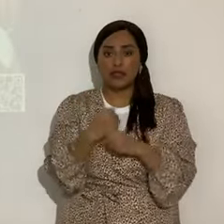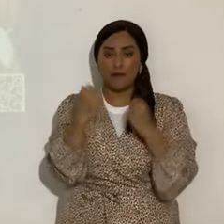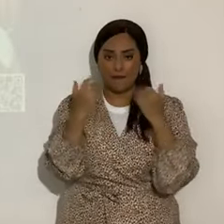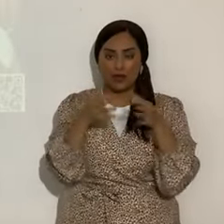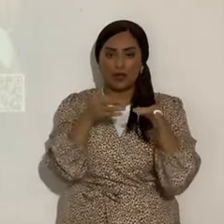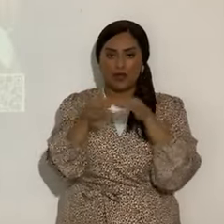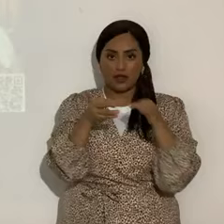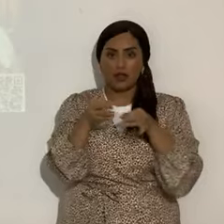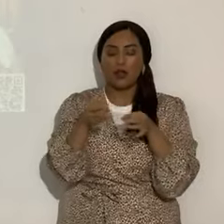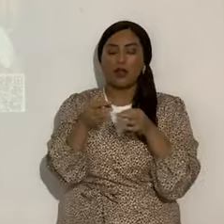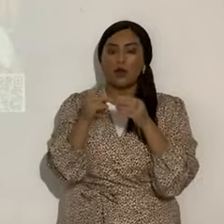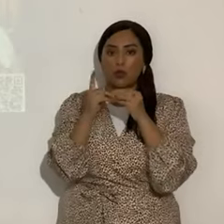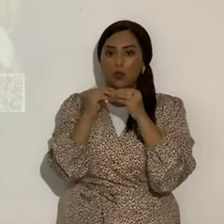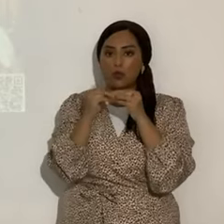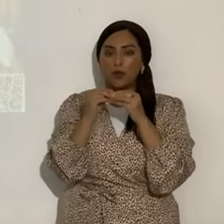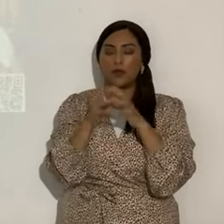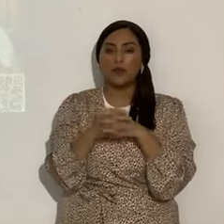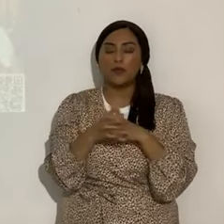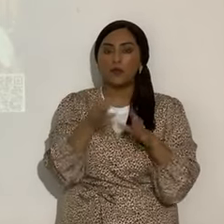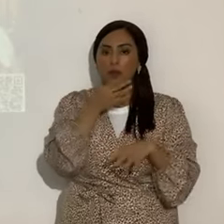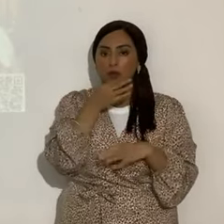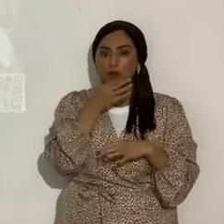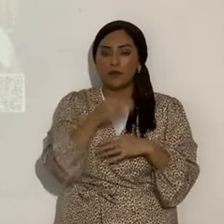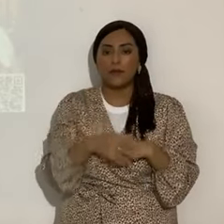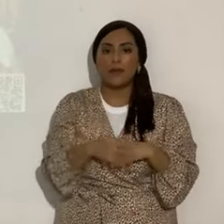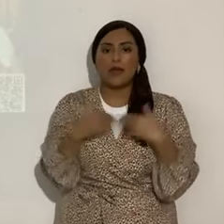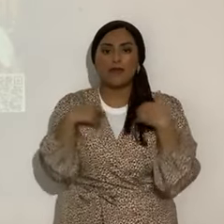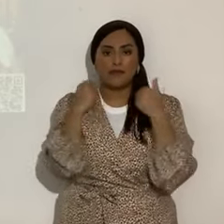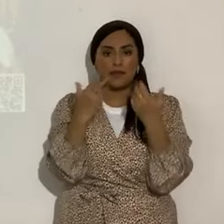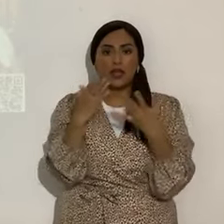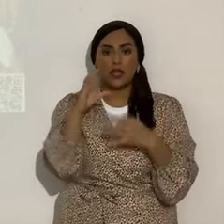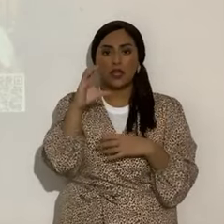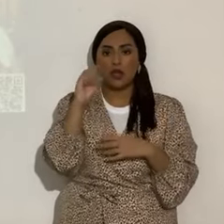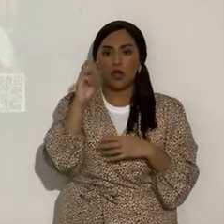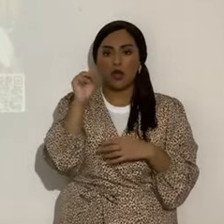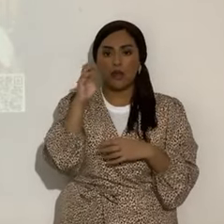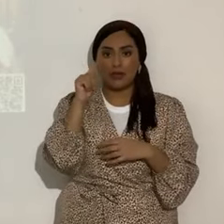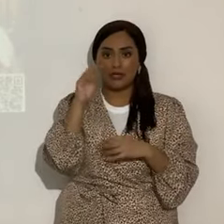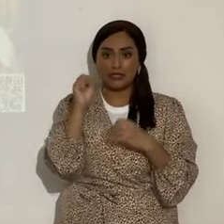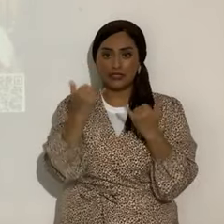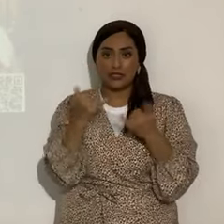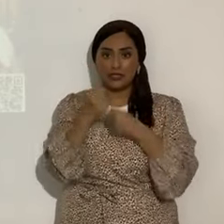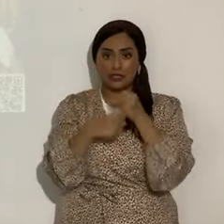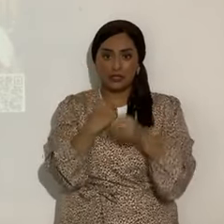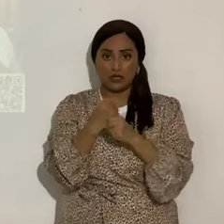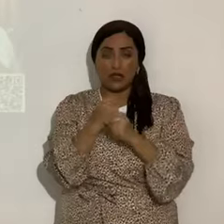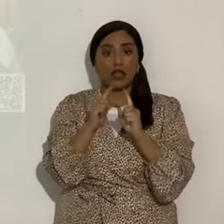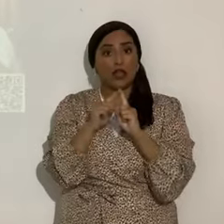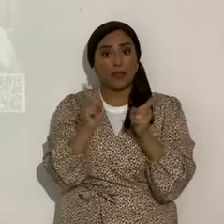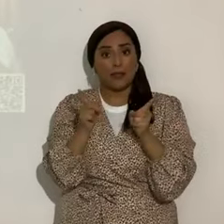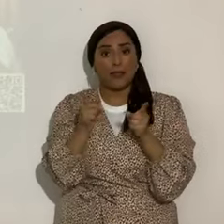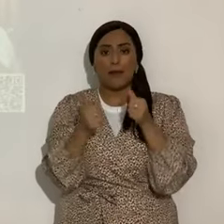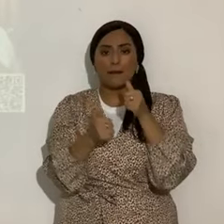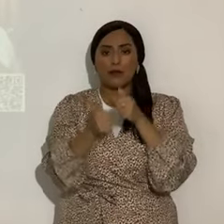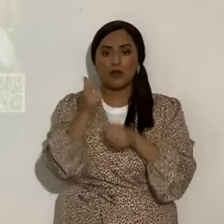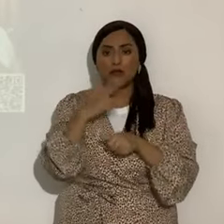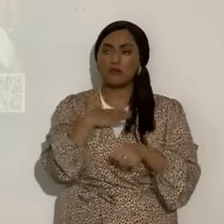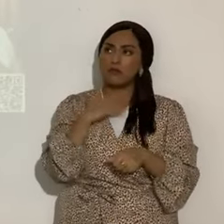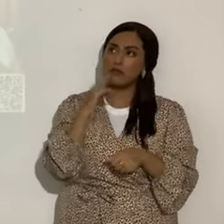platicar de uno más, en breve, hay muchos cometas en este año 2024, pero sin duda alguna el que más me ha llamado la atención